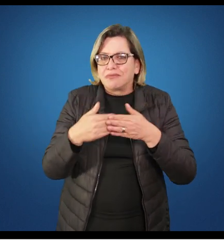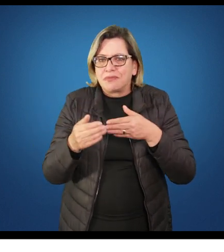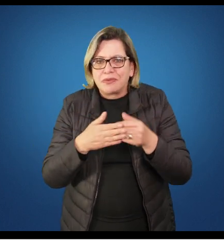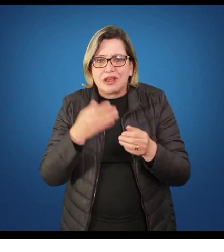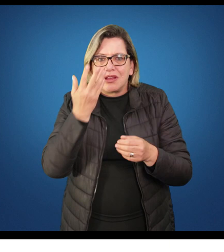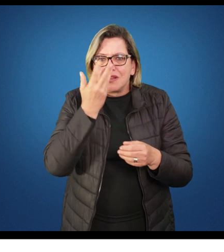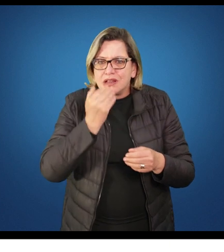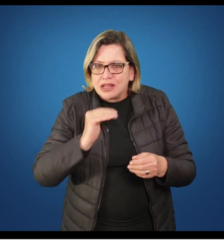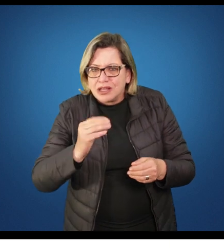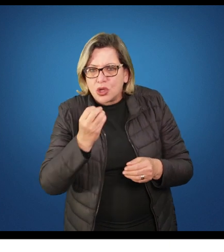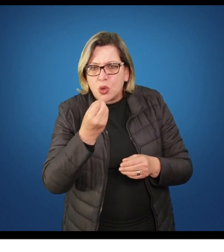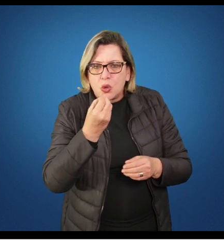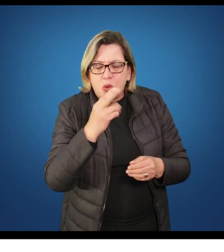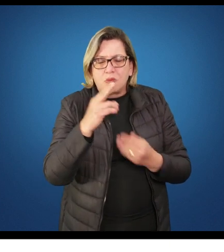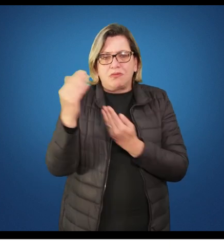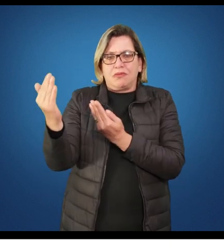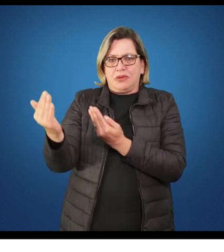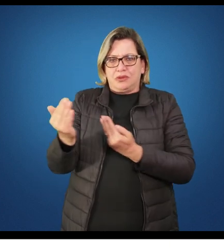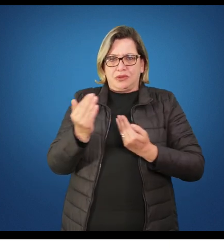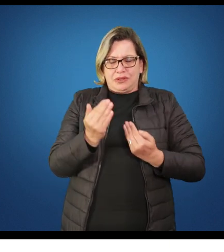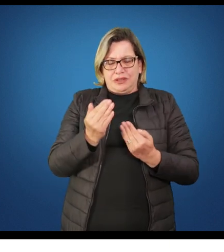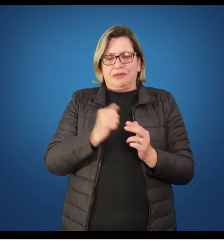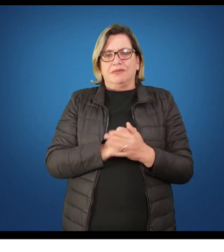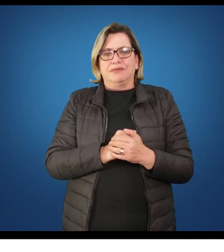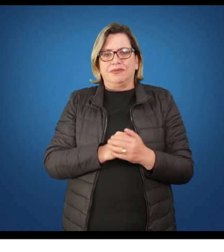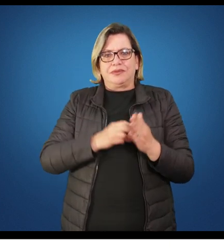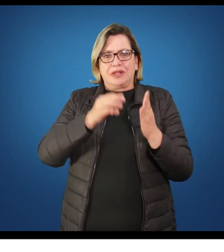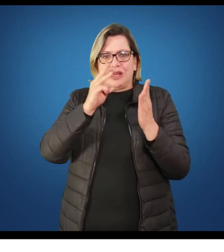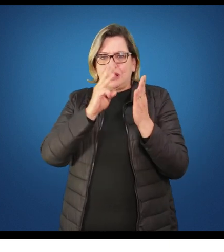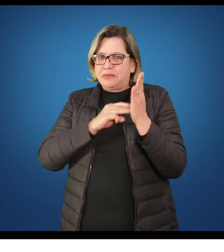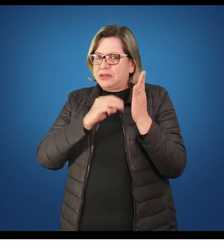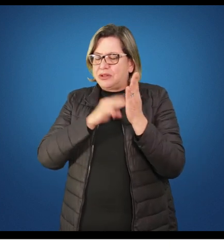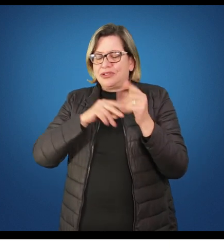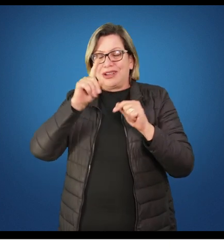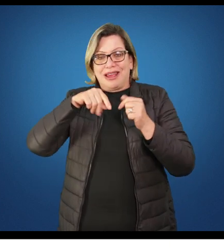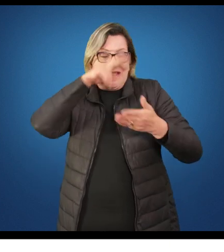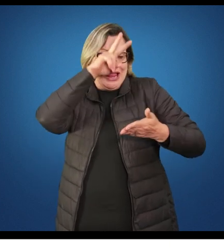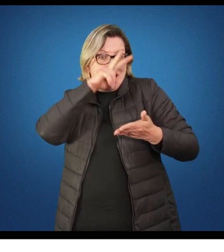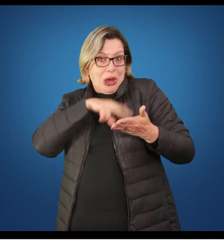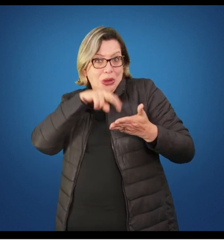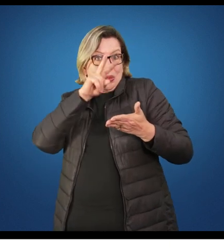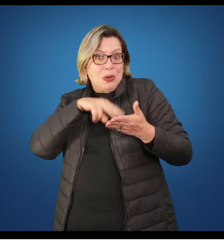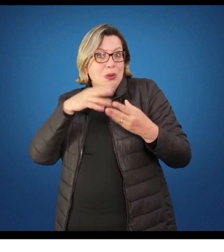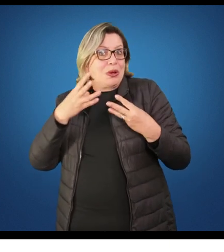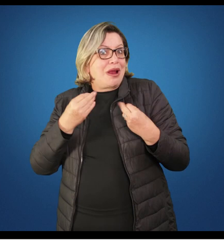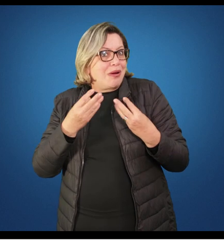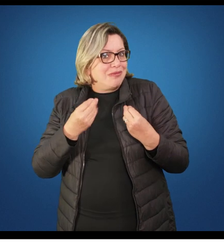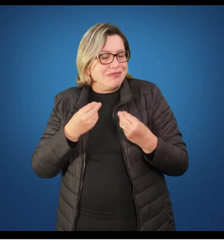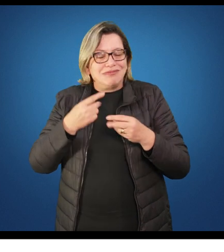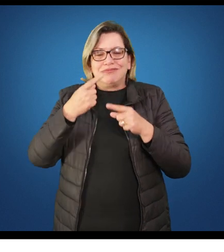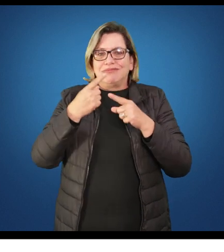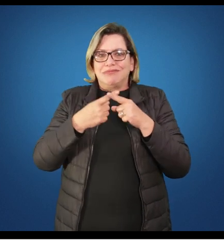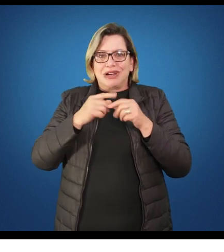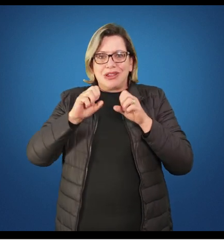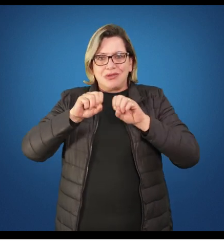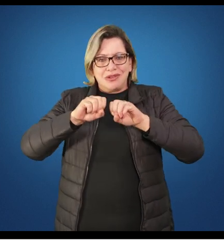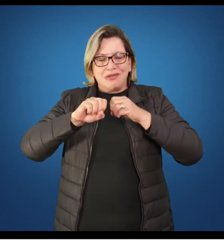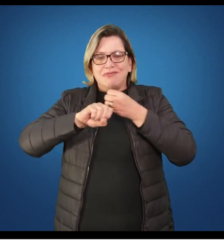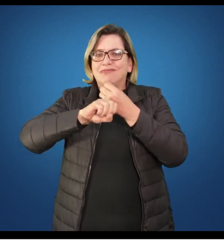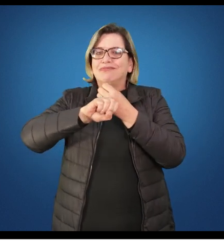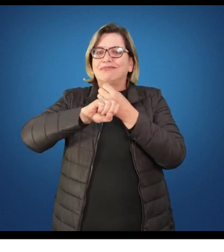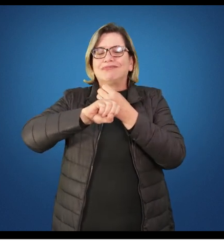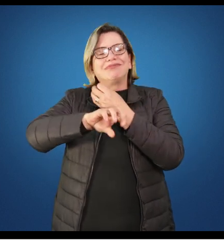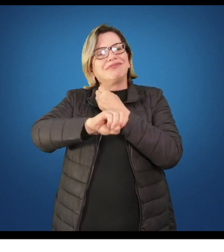seja com adolescente. A metodologia, então, são bastante leituras, tendo em vista a condição da educação à distância.